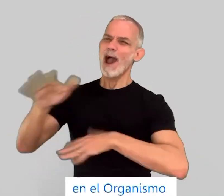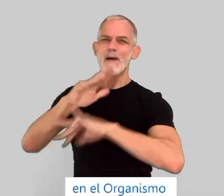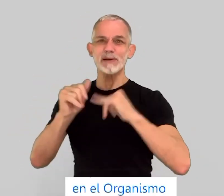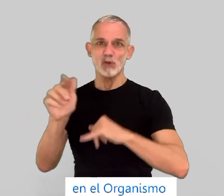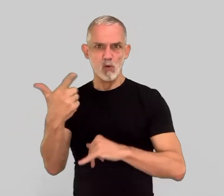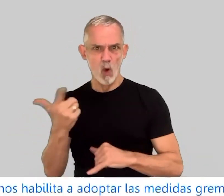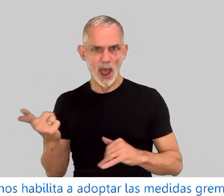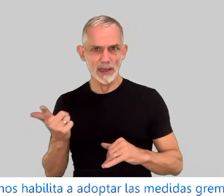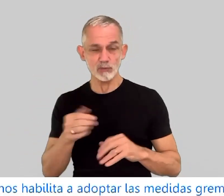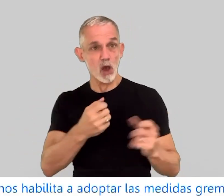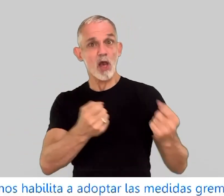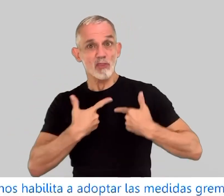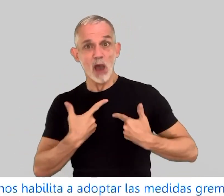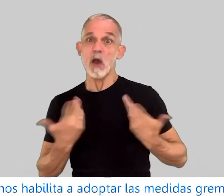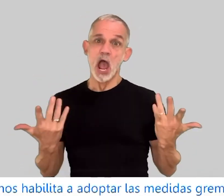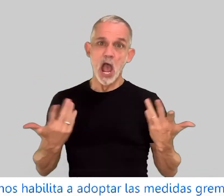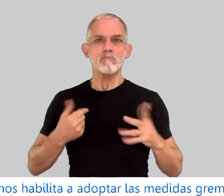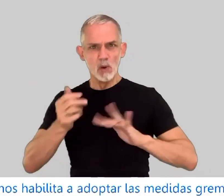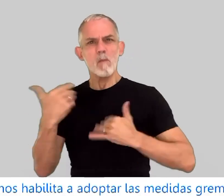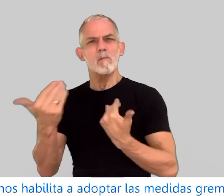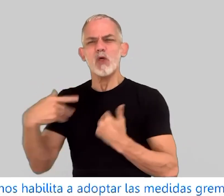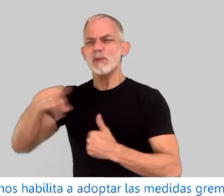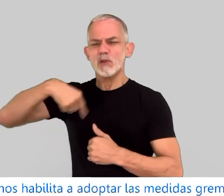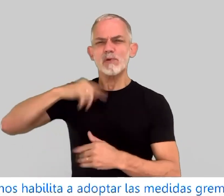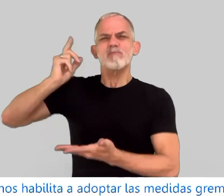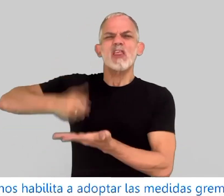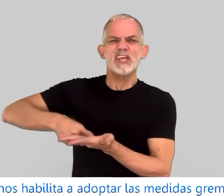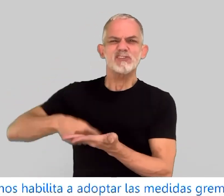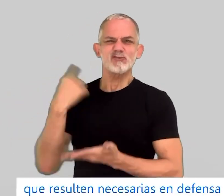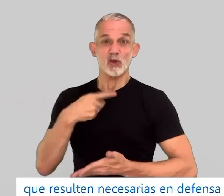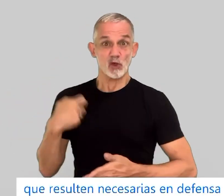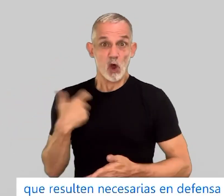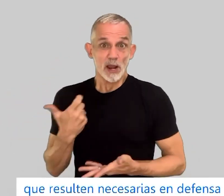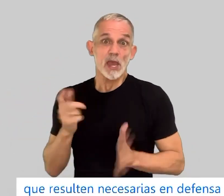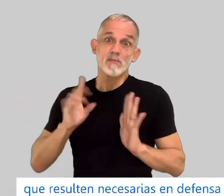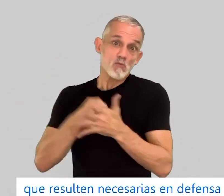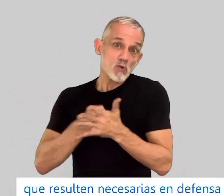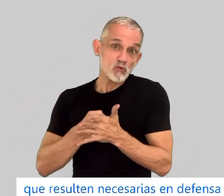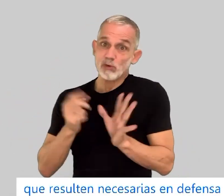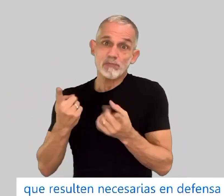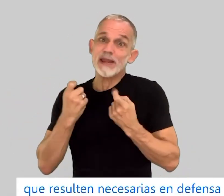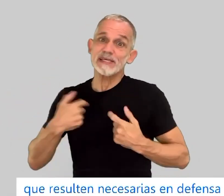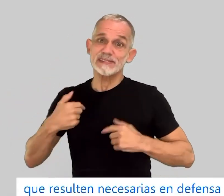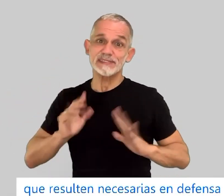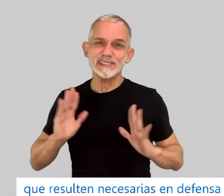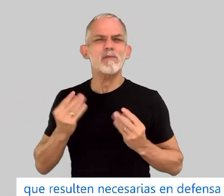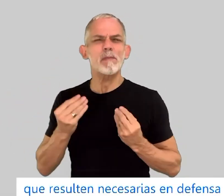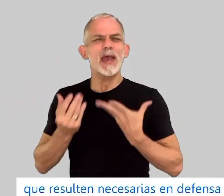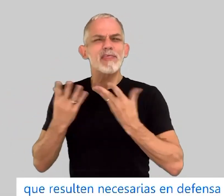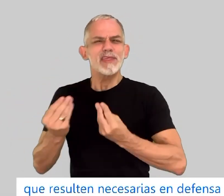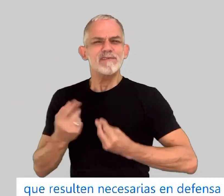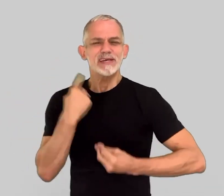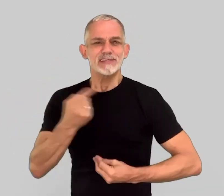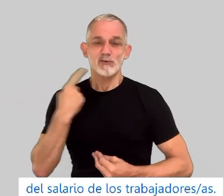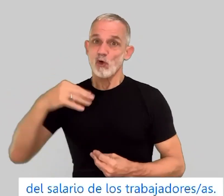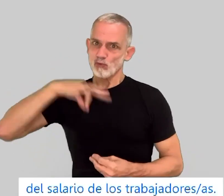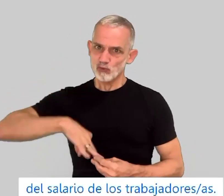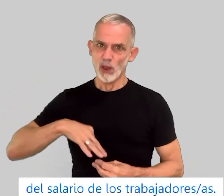y nos habilita a adoptar las medidas gremiales que resulten necesarias en defensa del salario